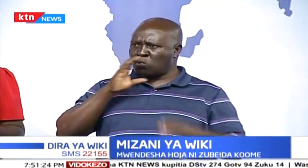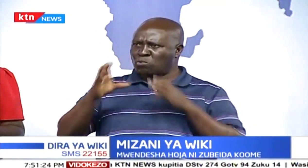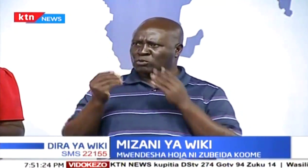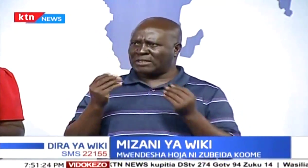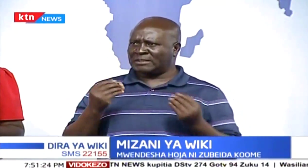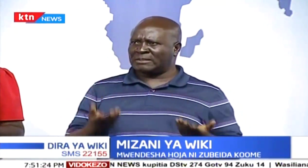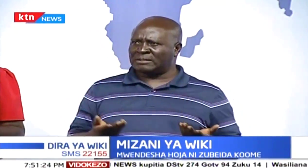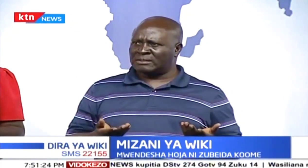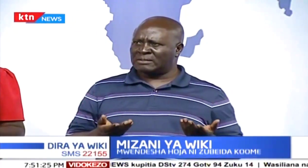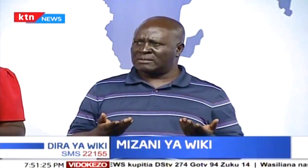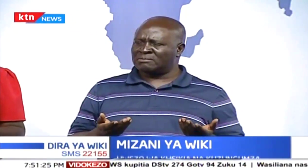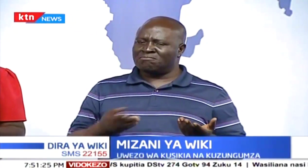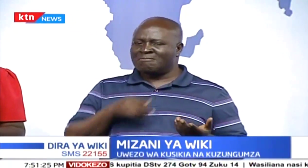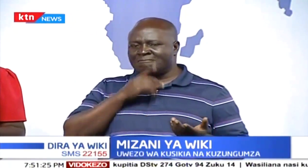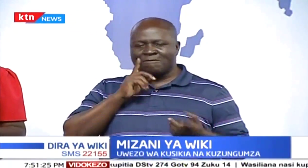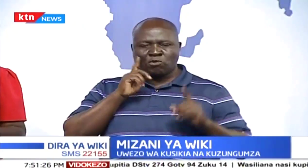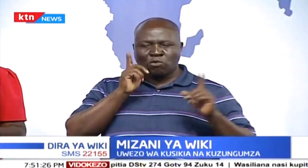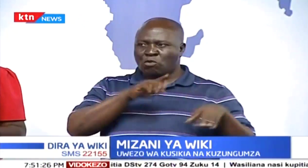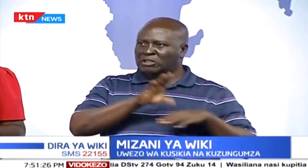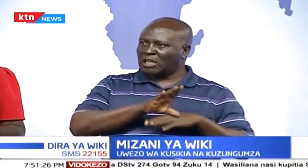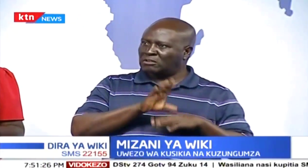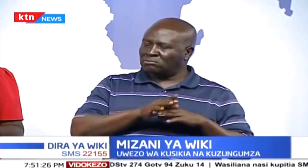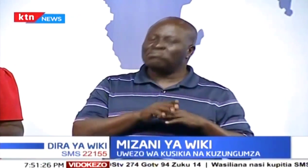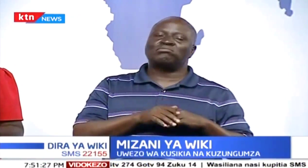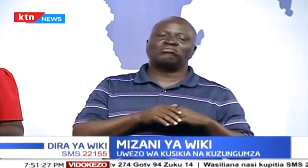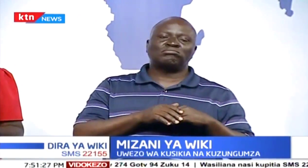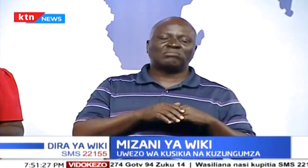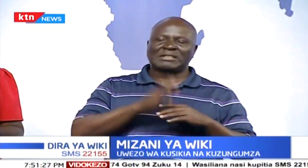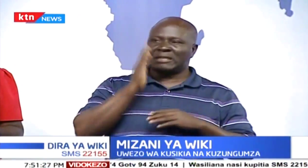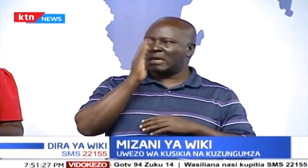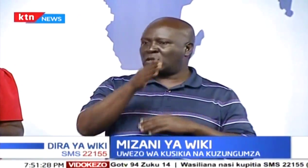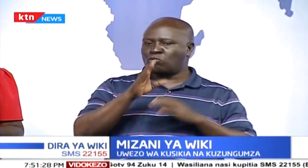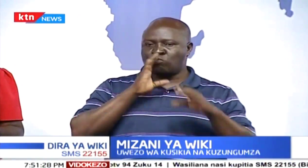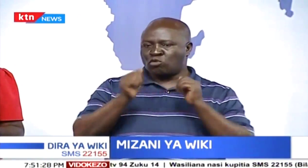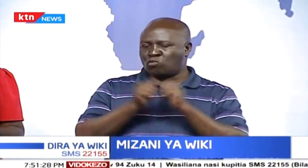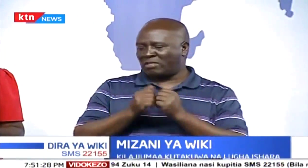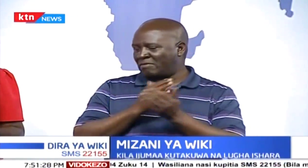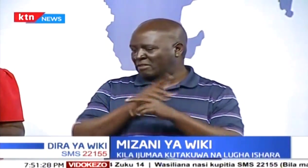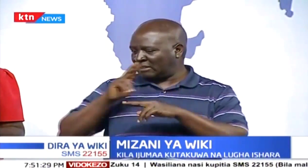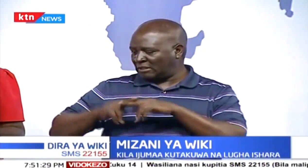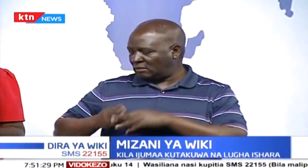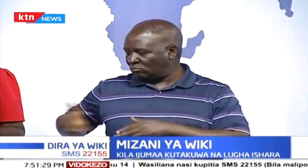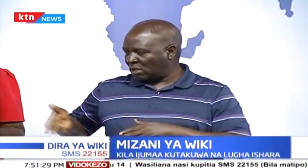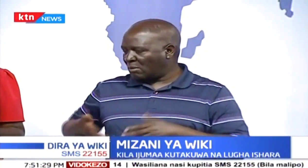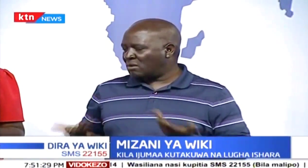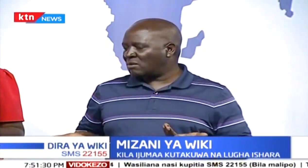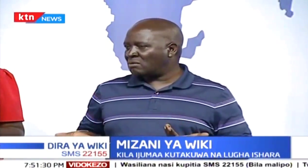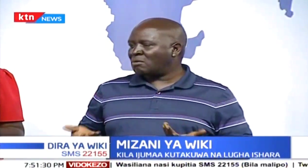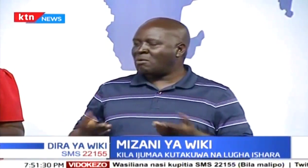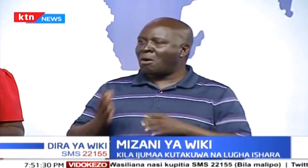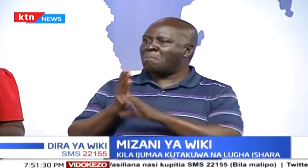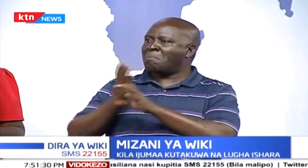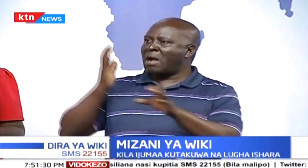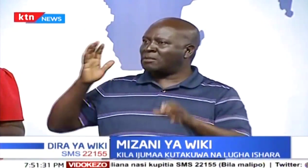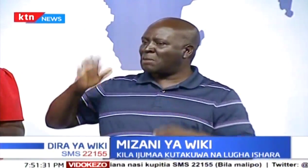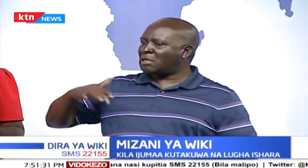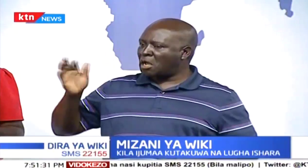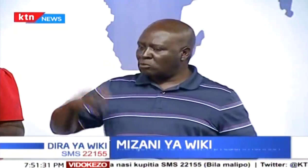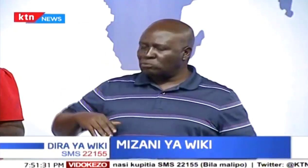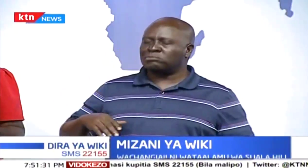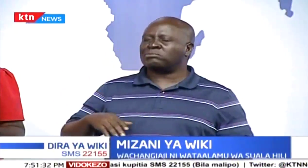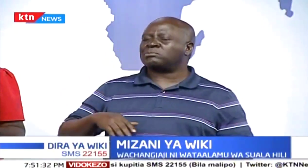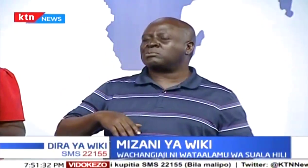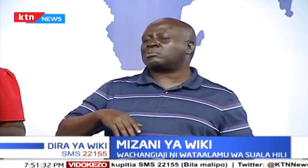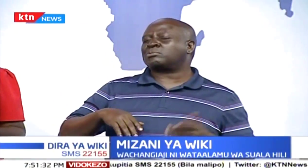Wako wengi ambao wanatumia iluga ya ishara. Na. Wanapatikana kanisani, wanapatikana pengine kwa